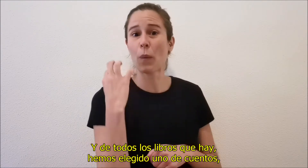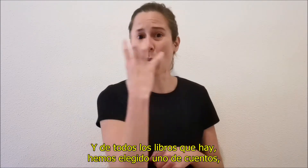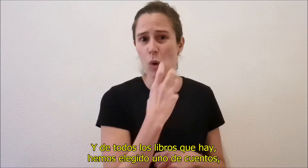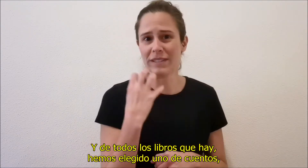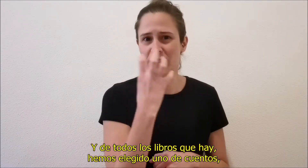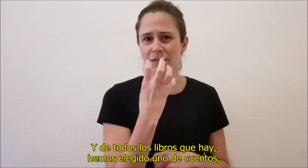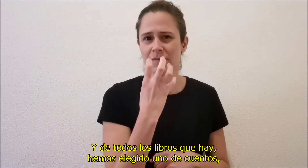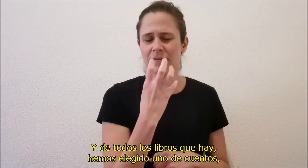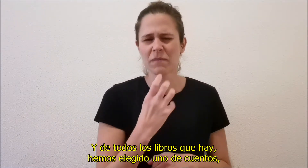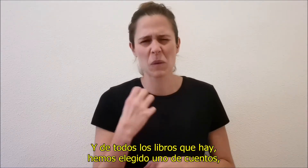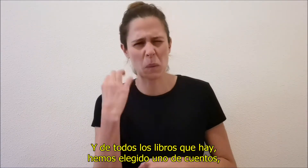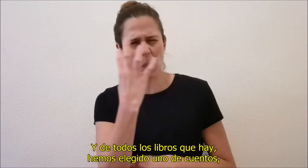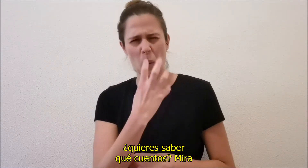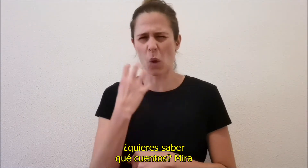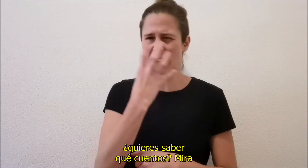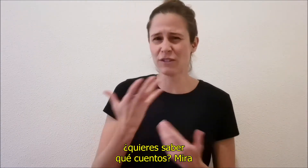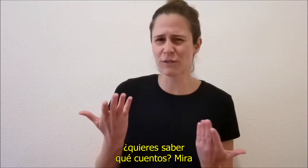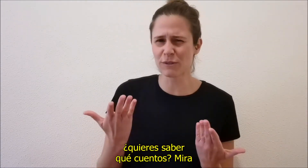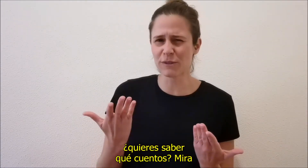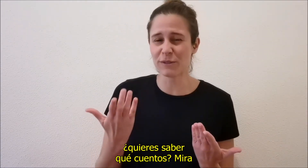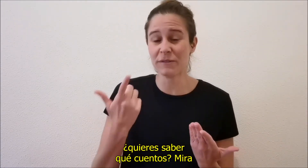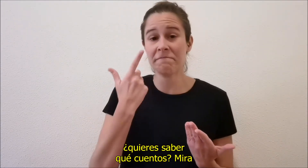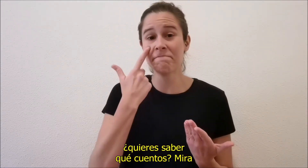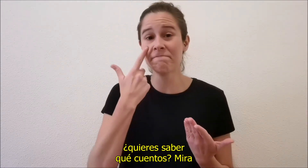cuentos. ¿Quieres saber qué cuentos? Mira.